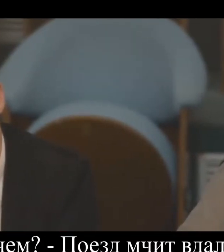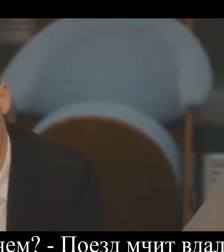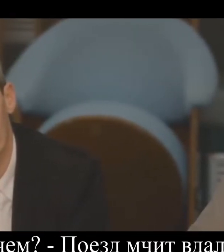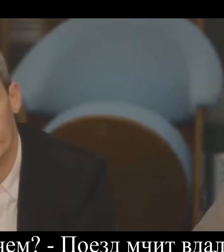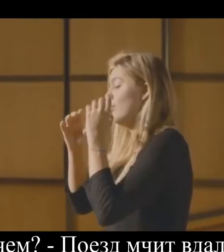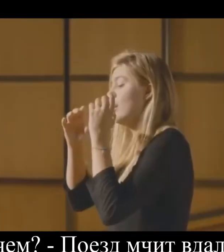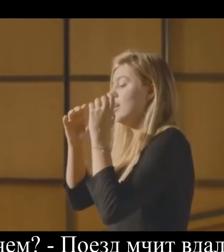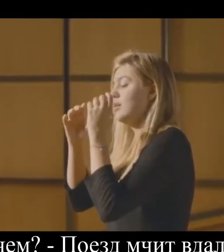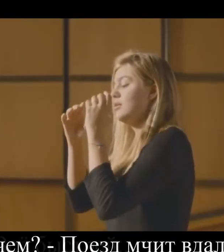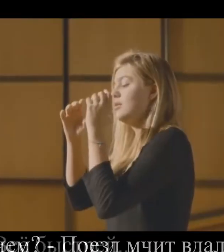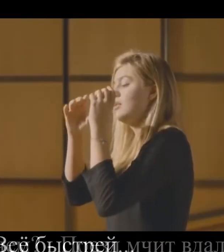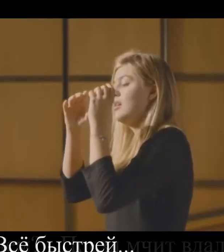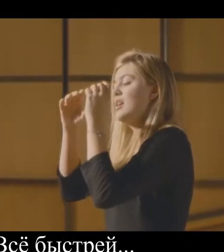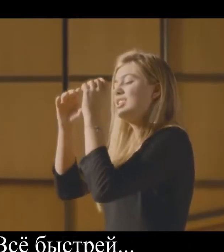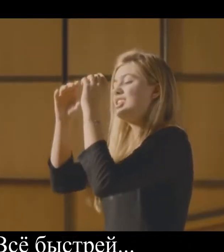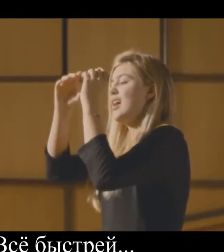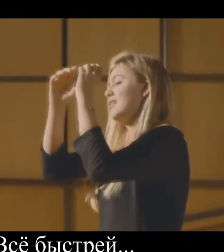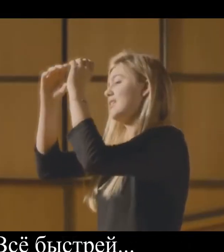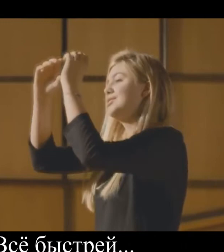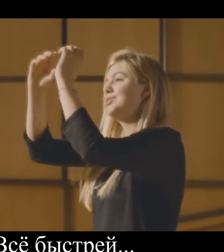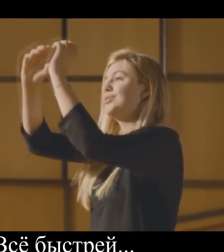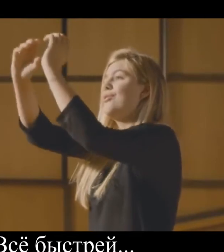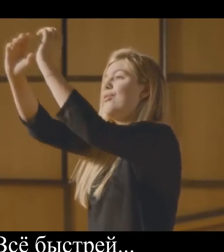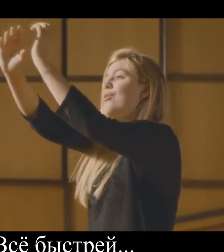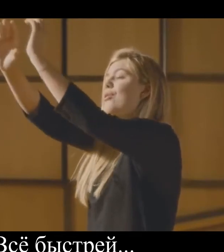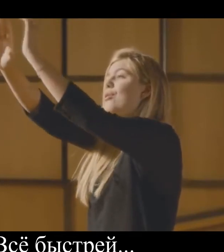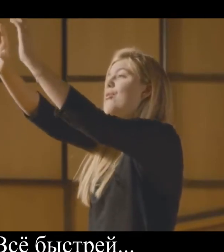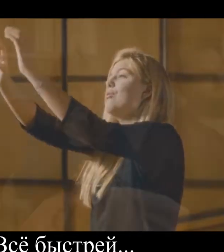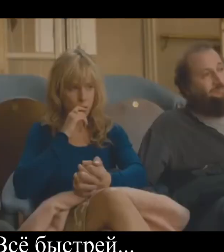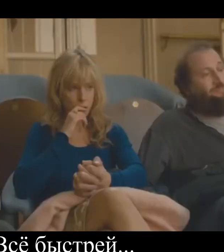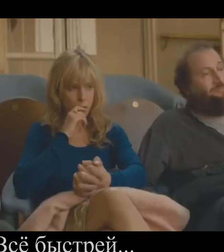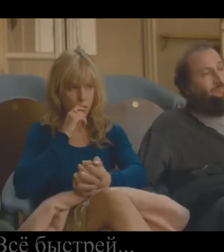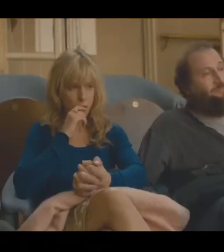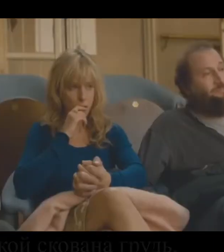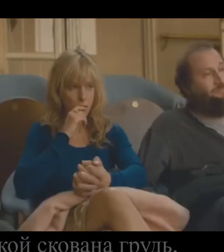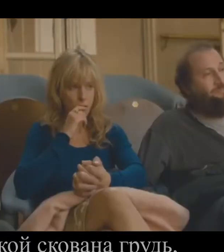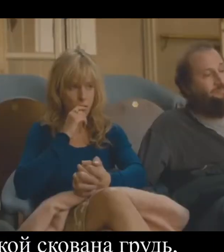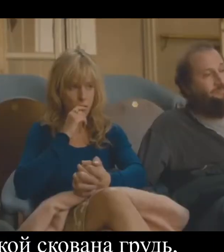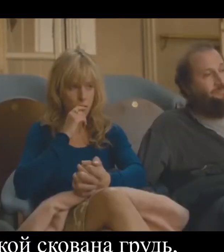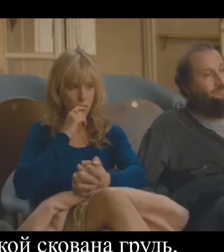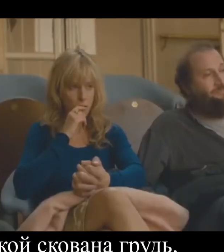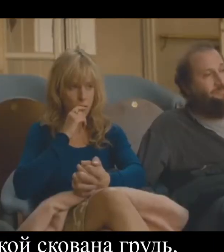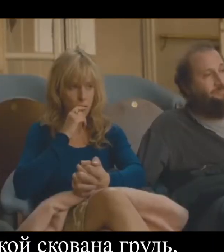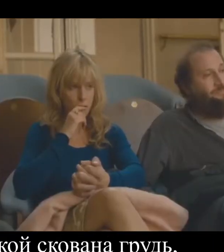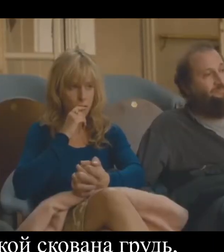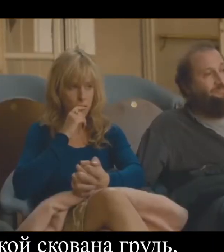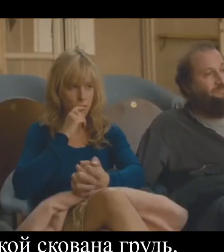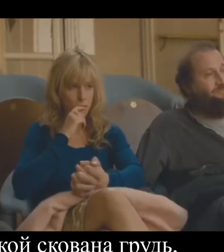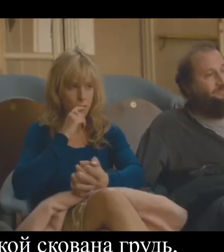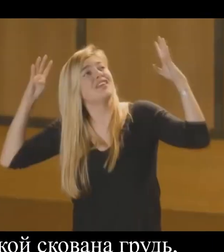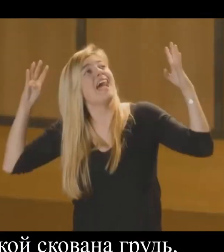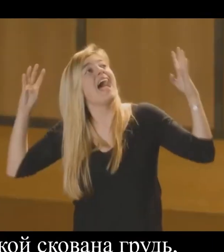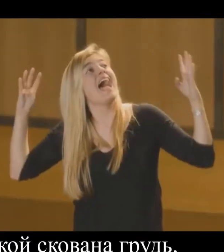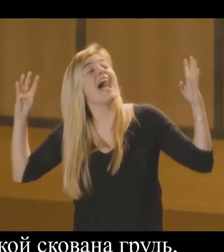меня Все быстрей Клеткой скопана грудь